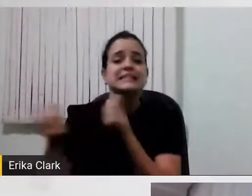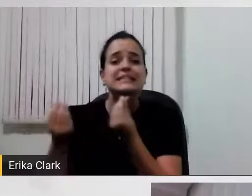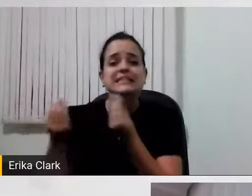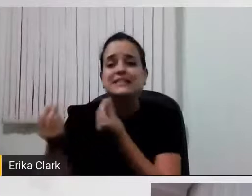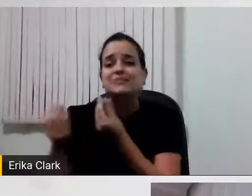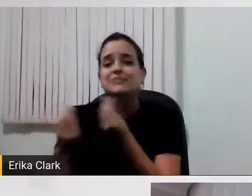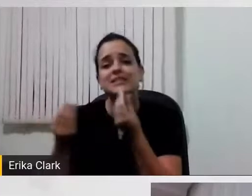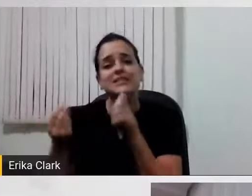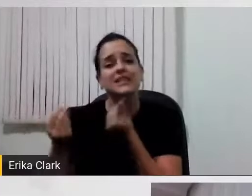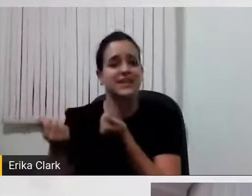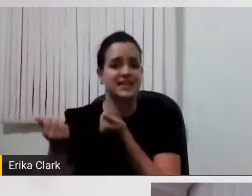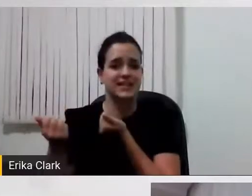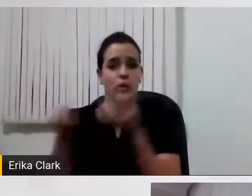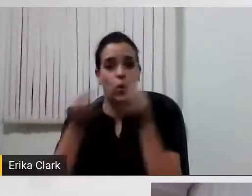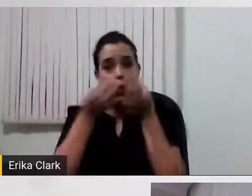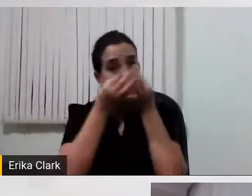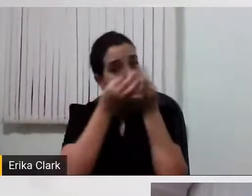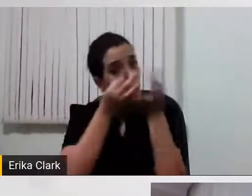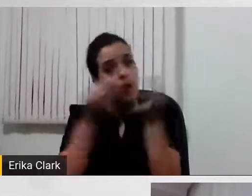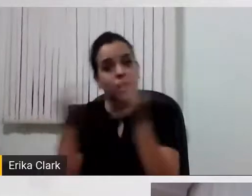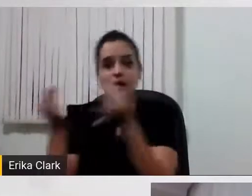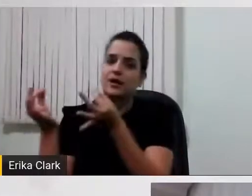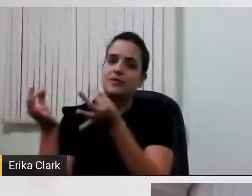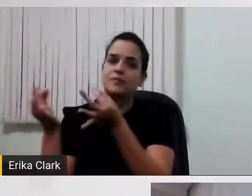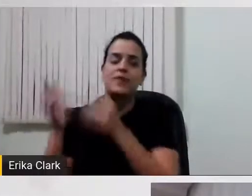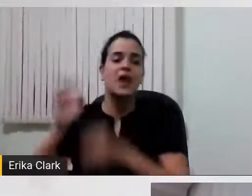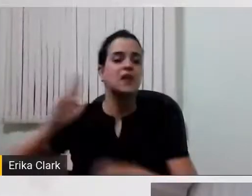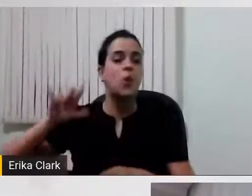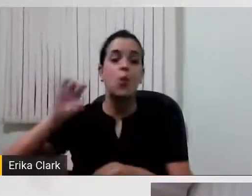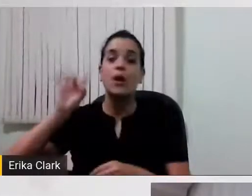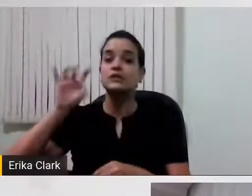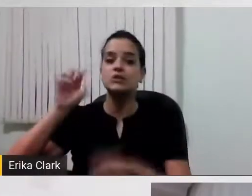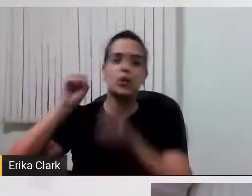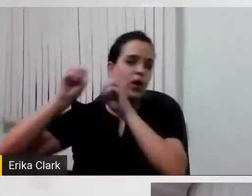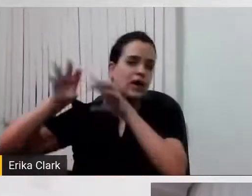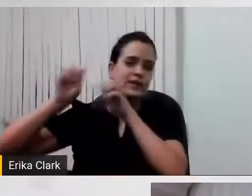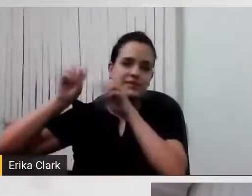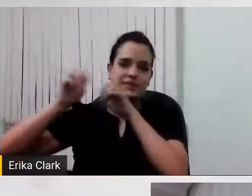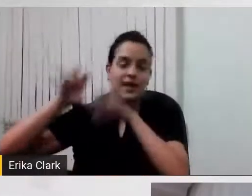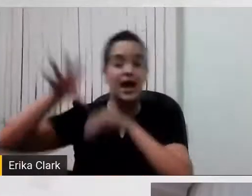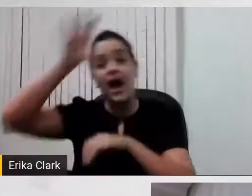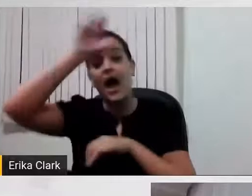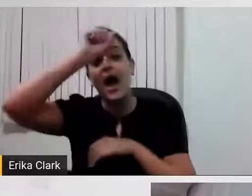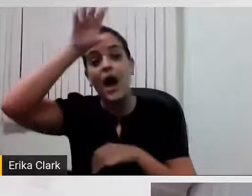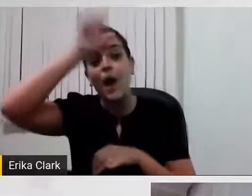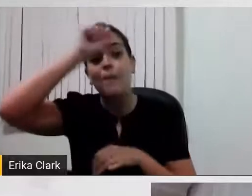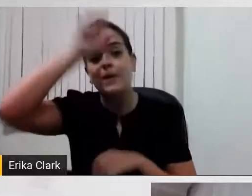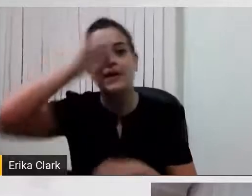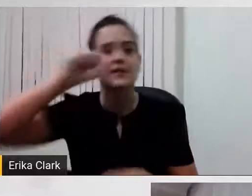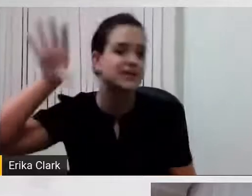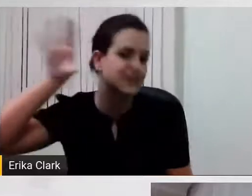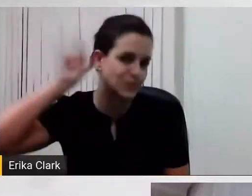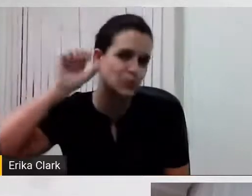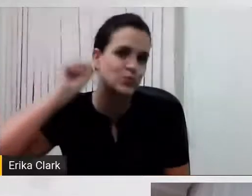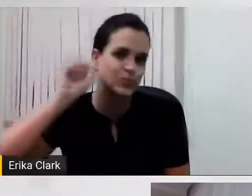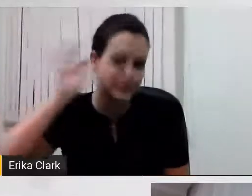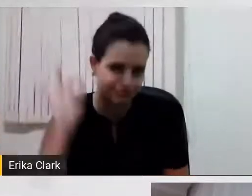atento. Mais do que ensinar, gente tem que aprender a escutar, né? E aí a construir